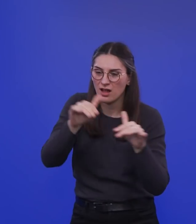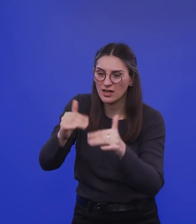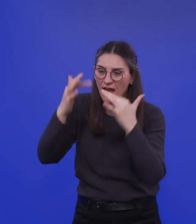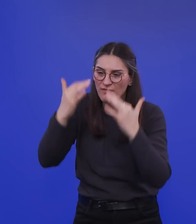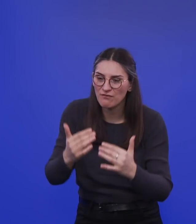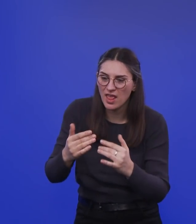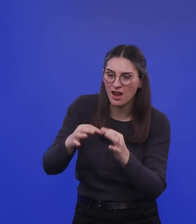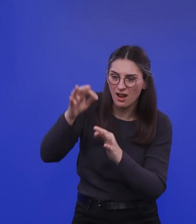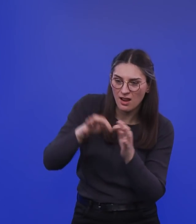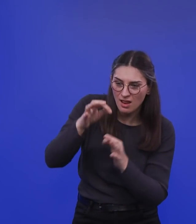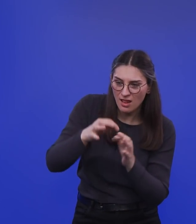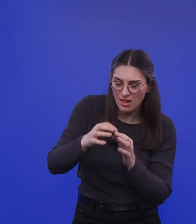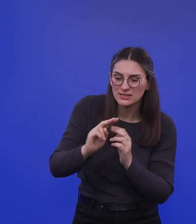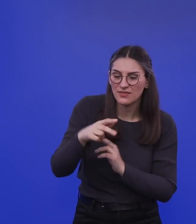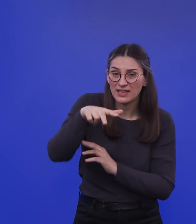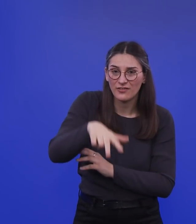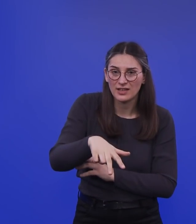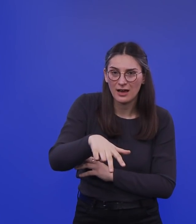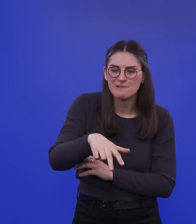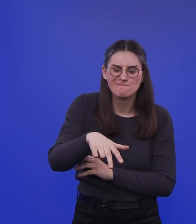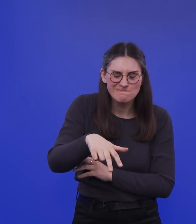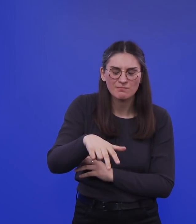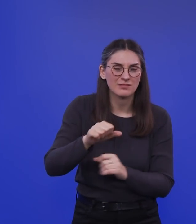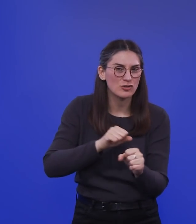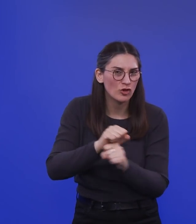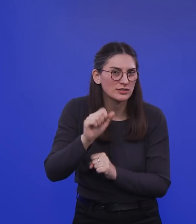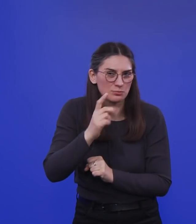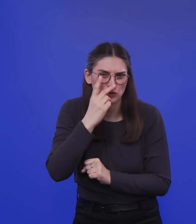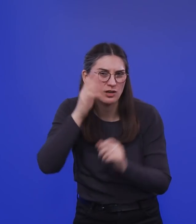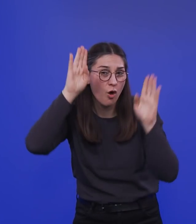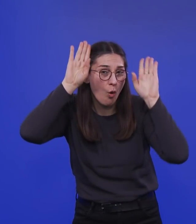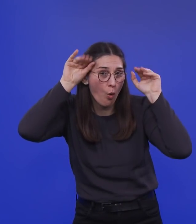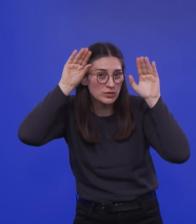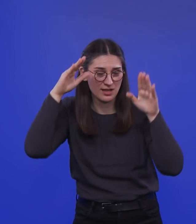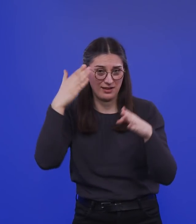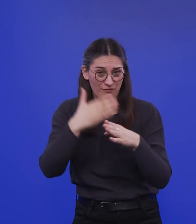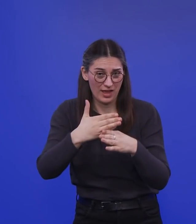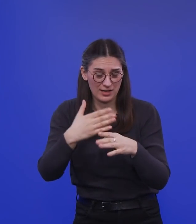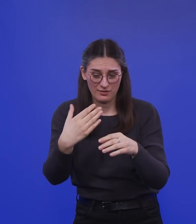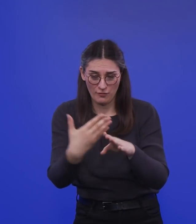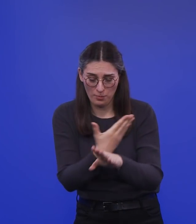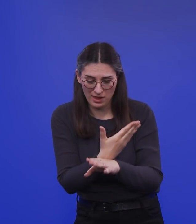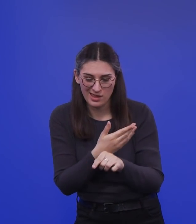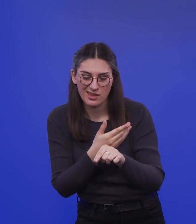immer einschränken und sich klarmachen, nach Ostern werden wir also noch nicht diesen Effekt nutzen können der